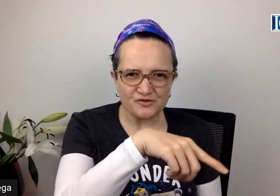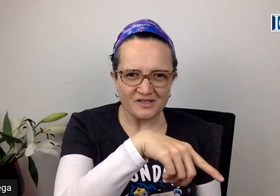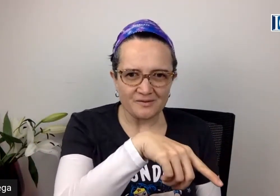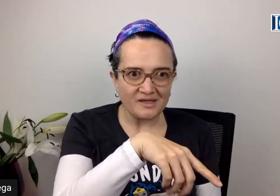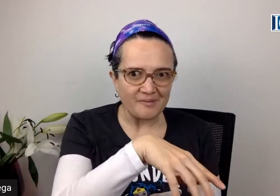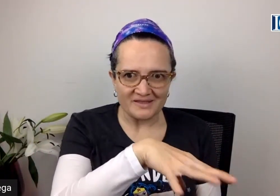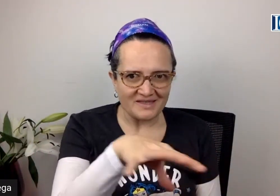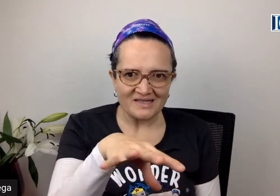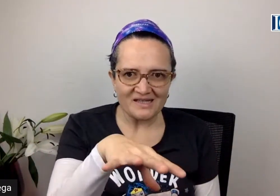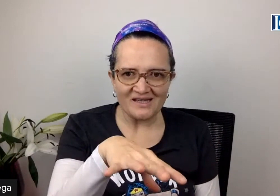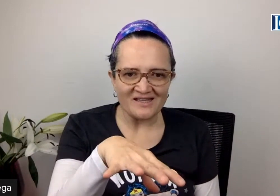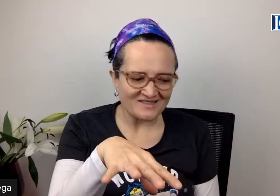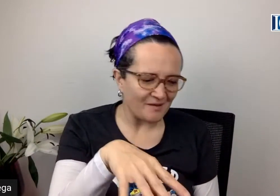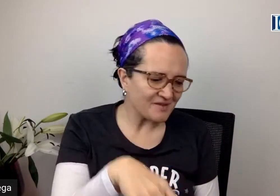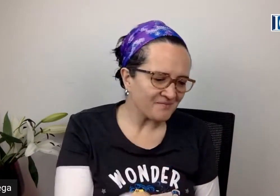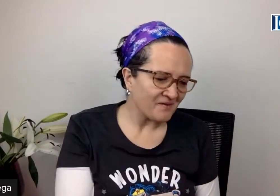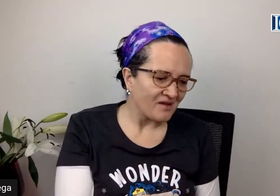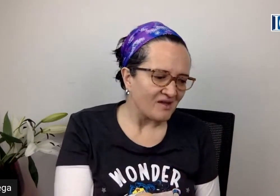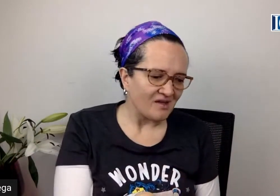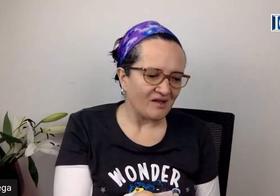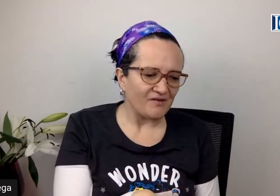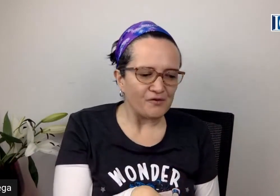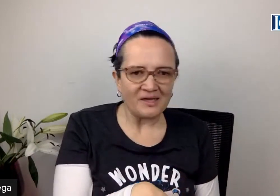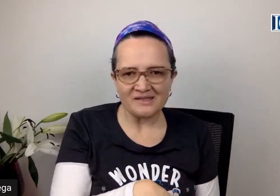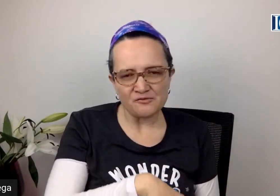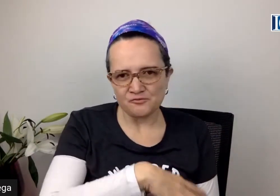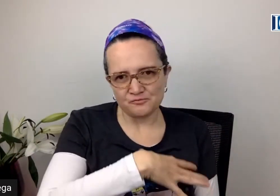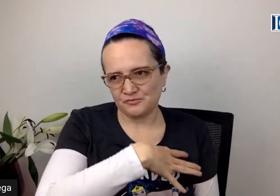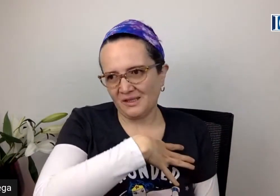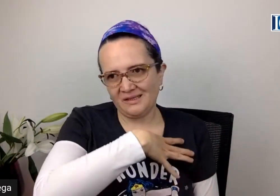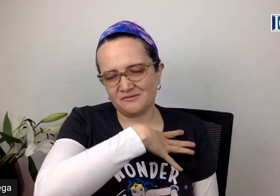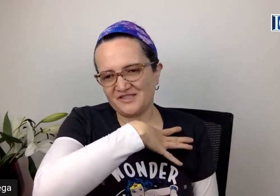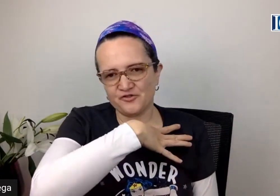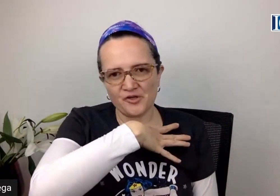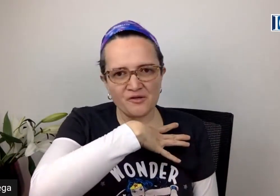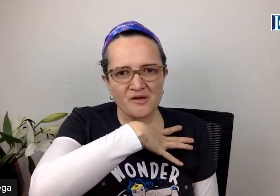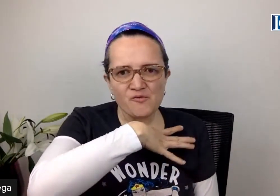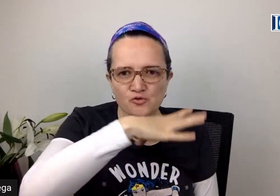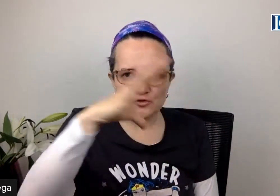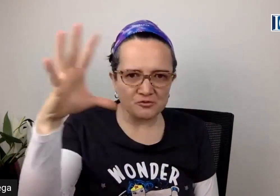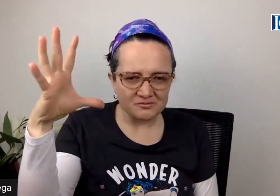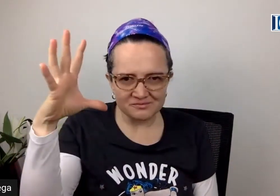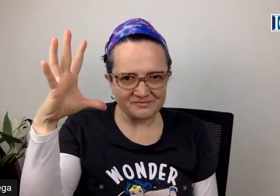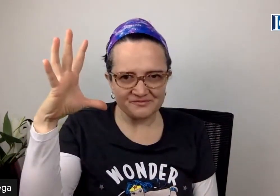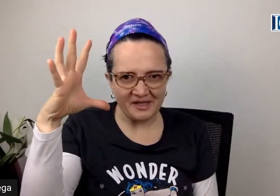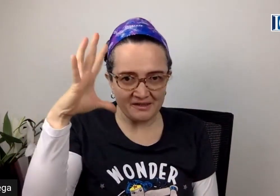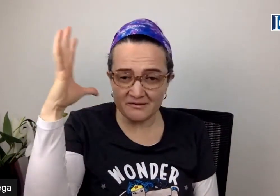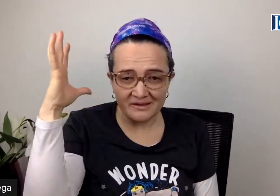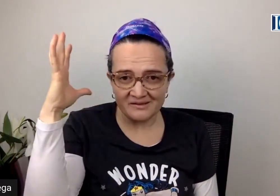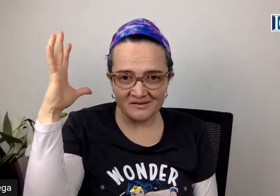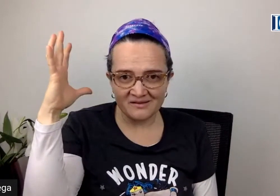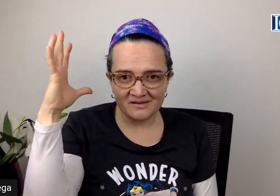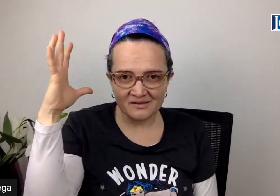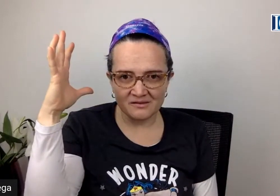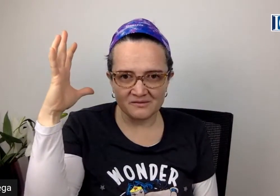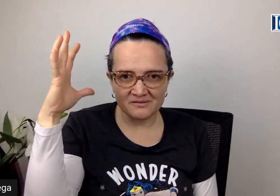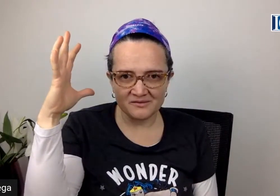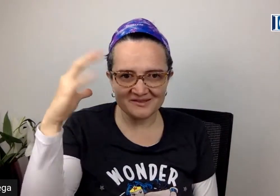ustedes ven que aparece aquí, Sammy, ella fue una gata con una historia de un abuso terrible. Es